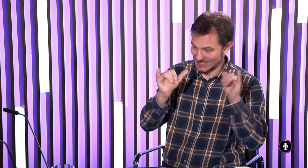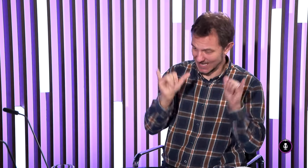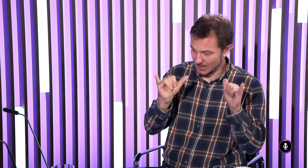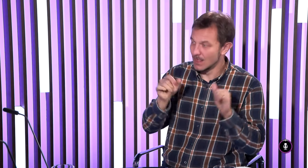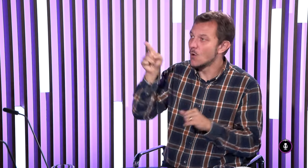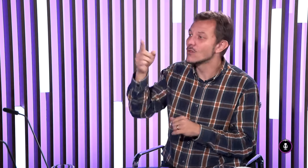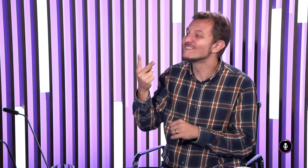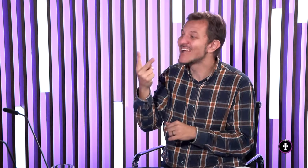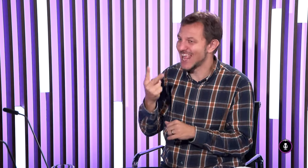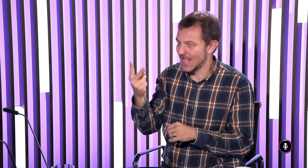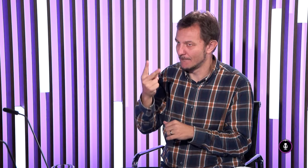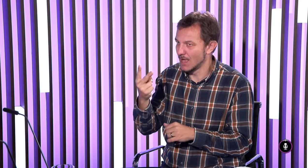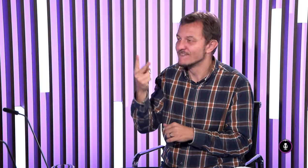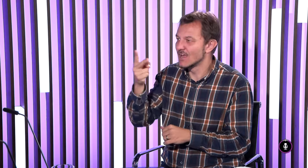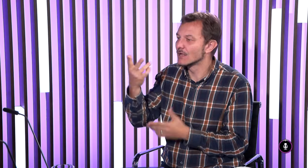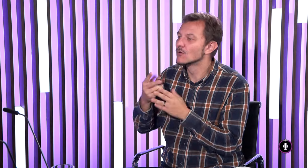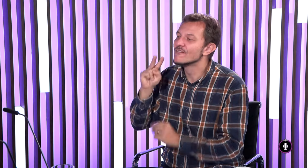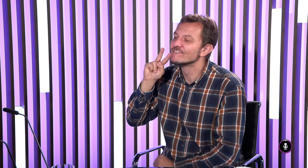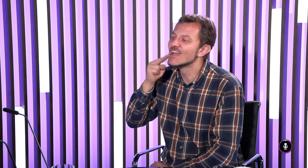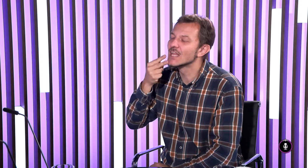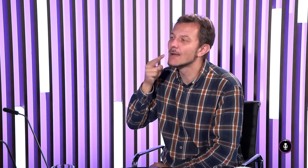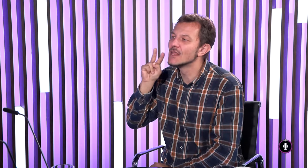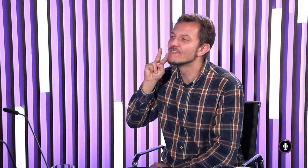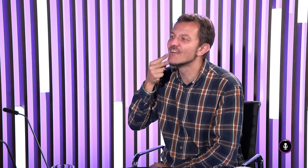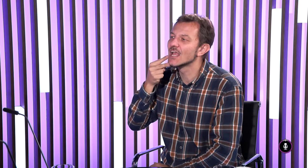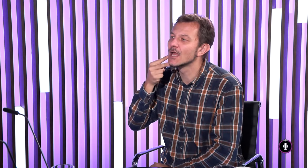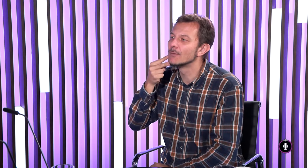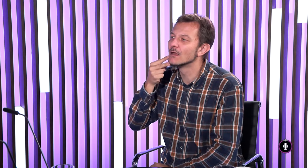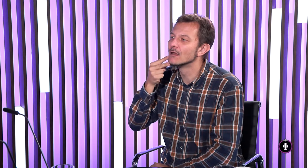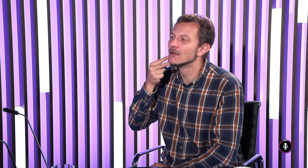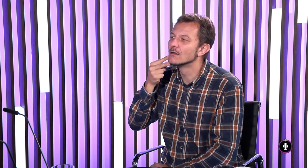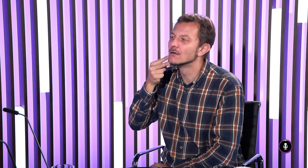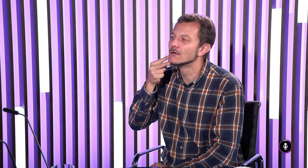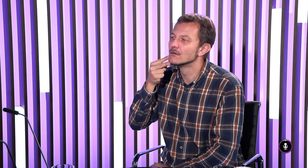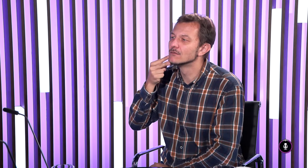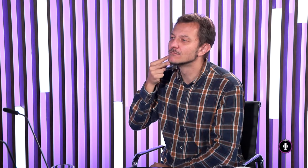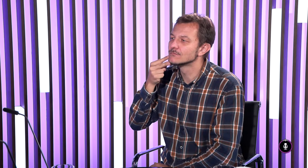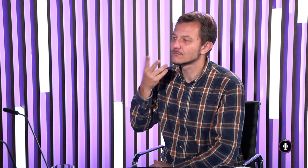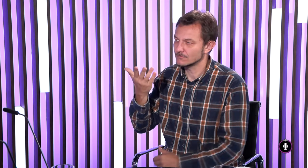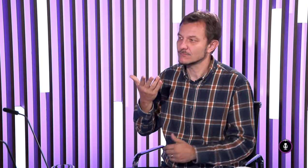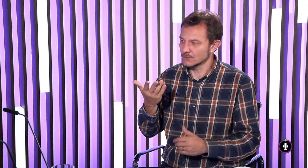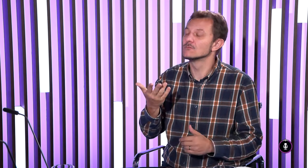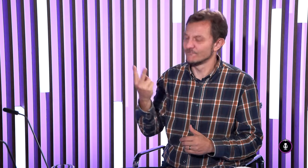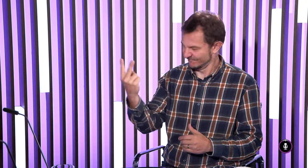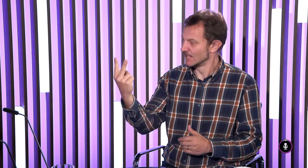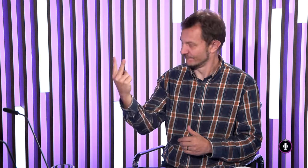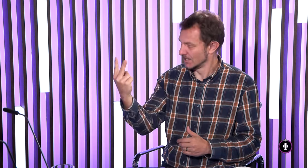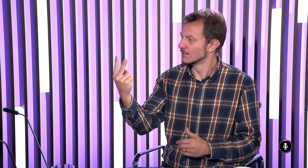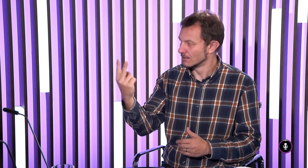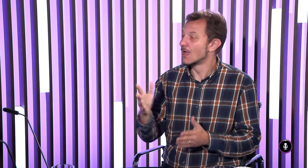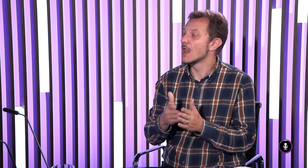integrované alebo napríklad zelenina, vegetable a posunkov vidíte je tam zaradené do písmenko V takisto